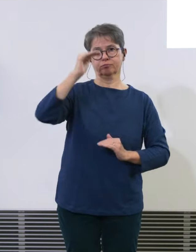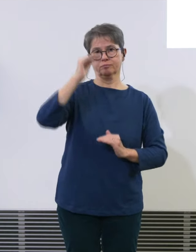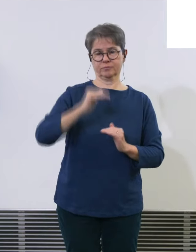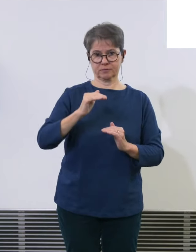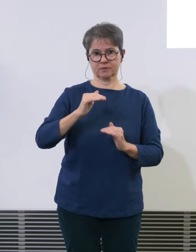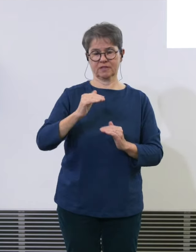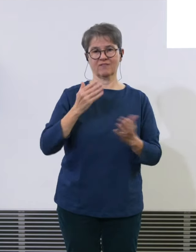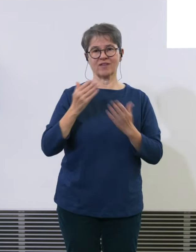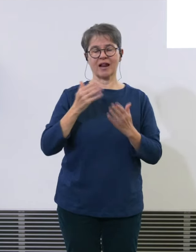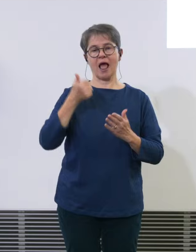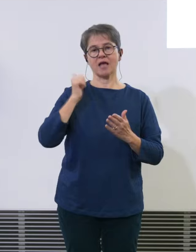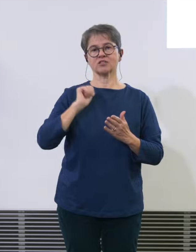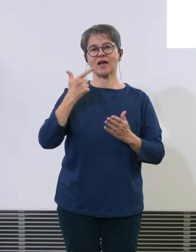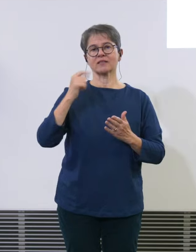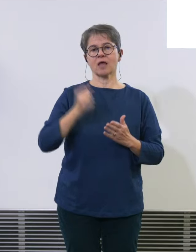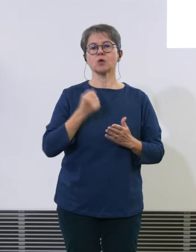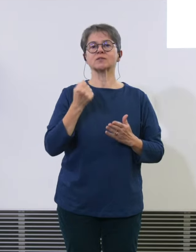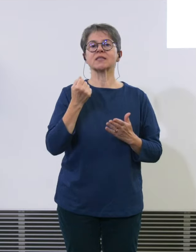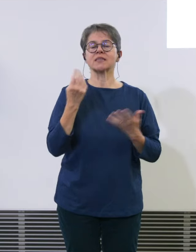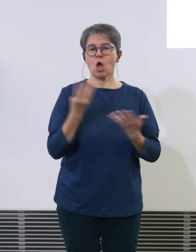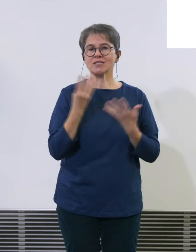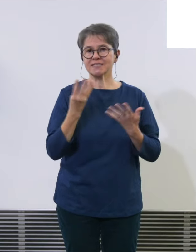CO2 neutral Merci